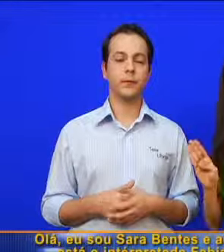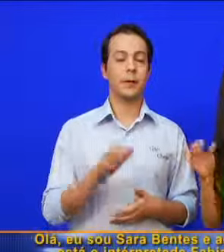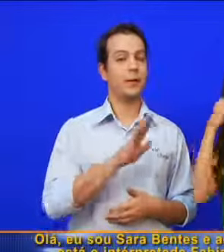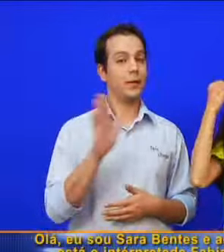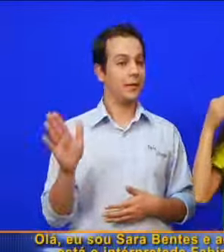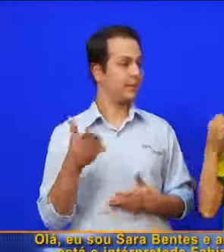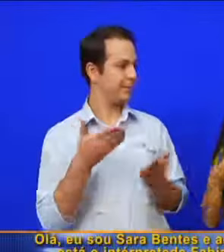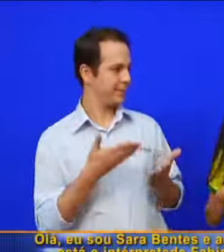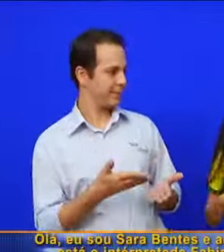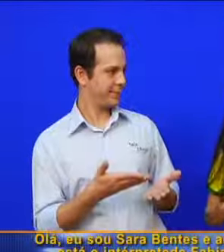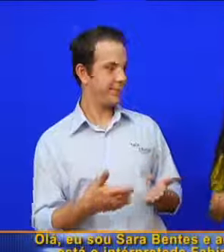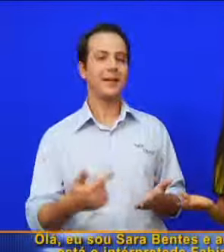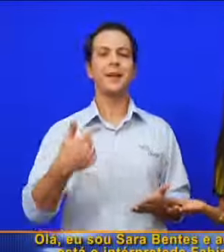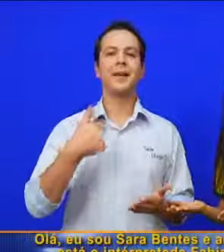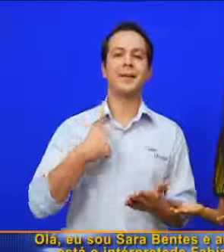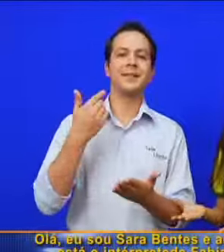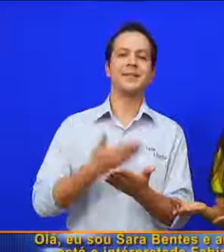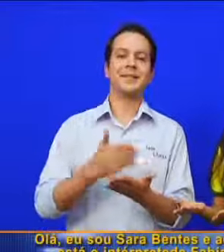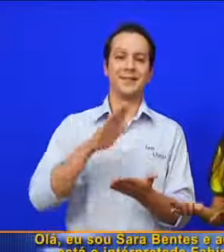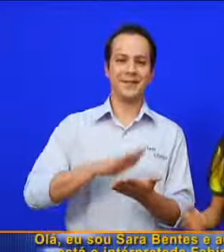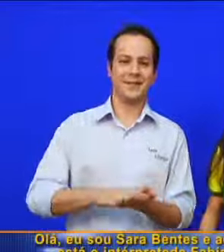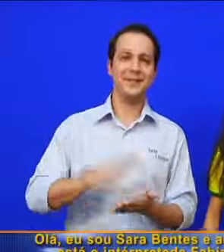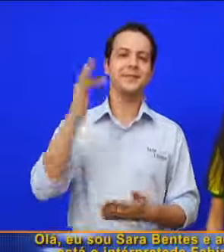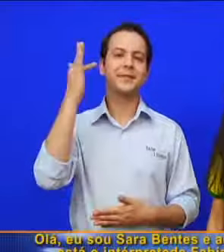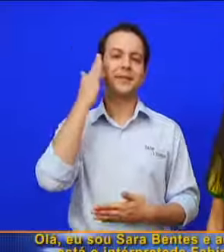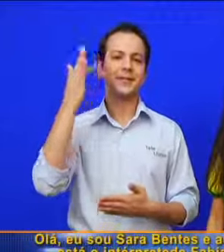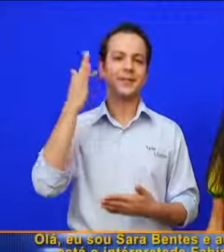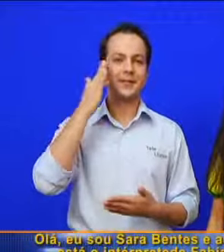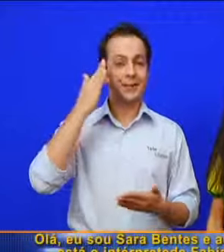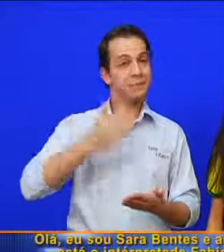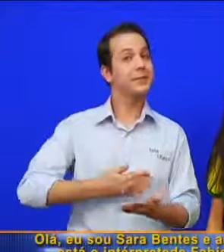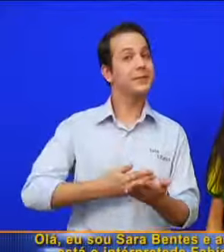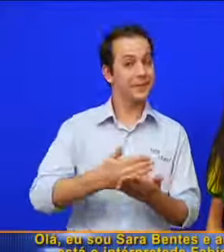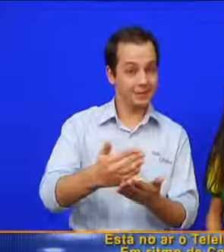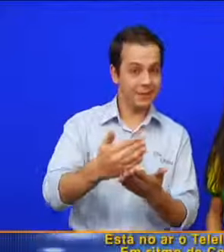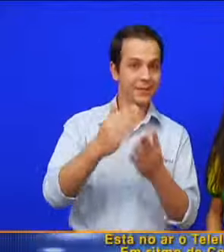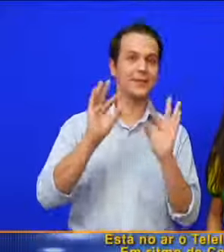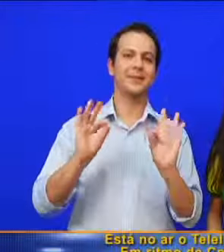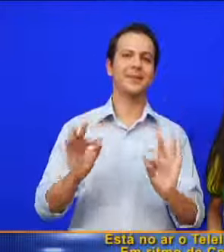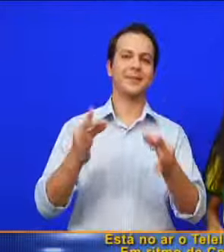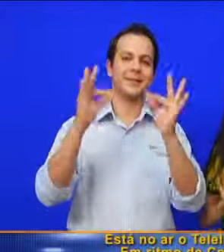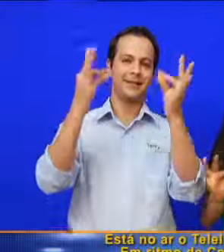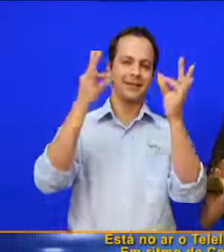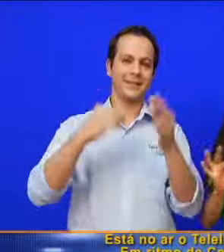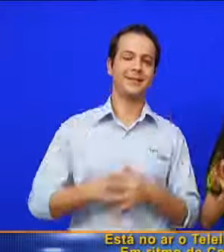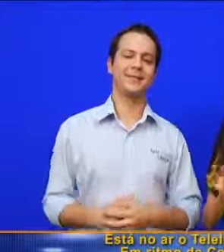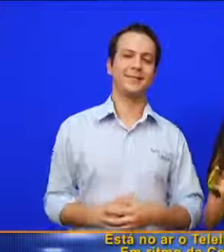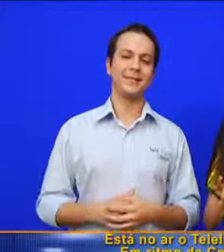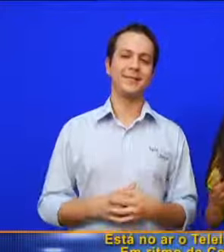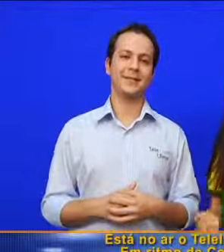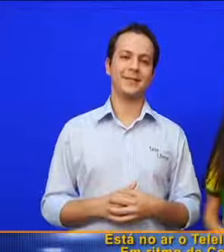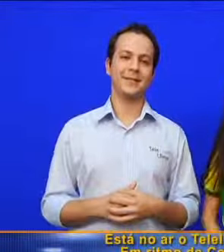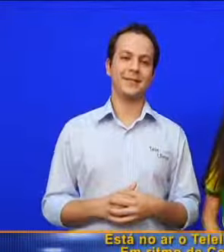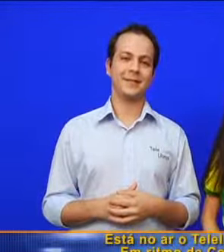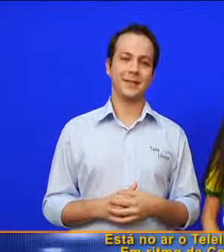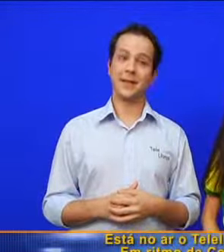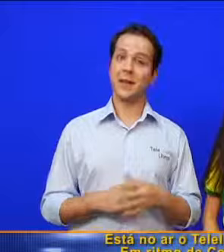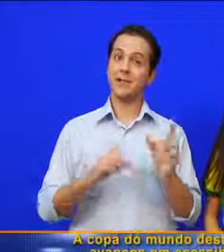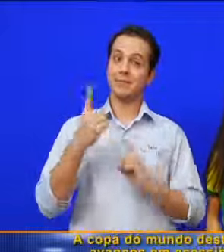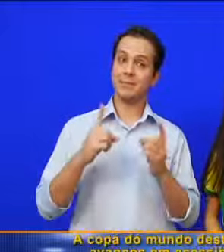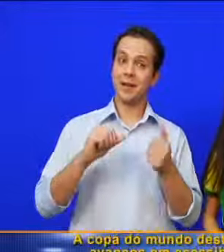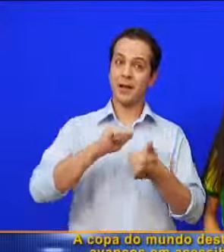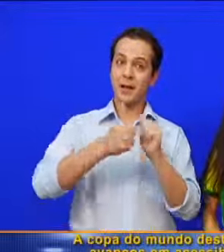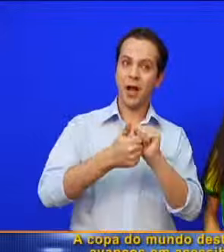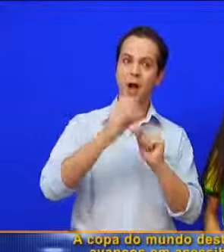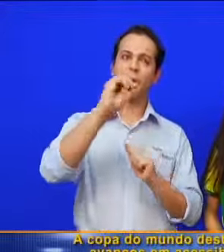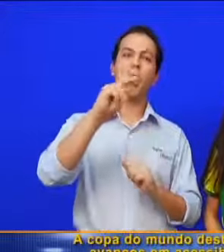Olá, eu sou Sara Bentes e aqui ao meu lado está o intérprete Fabiano Campos. Está no ar o Telelibras, em ritmo de Copa.